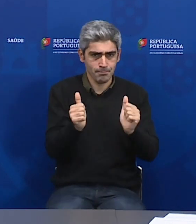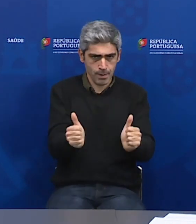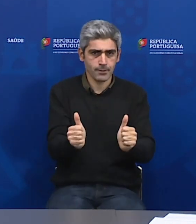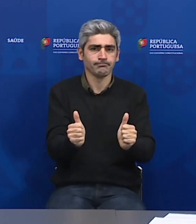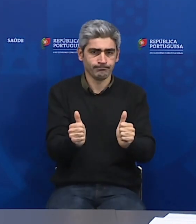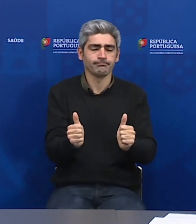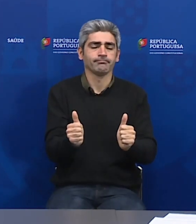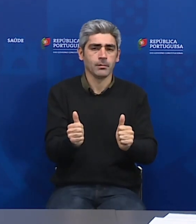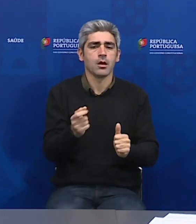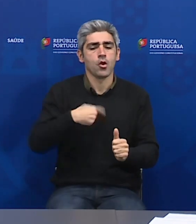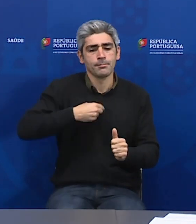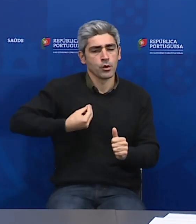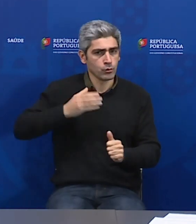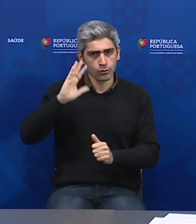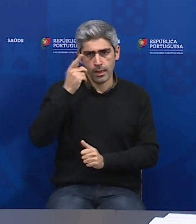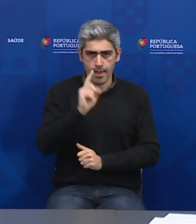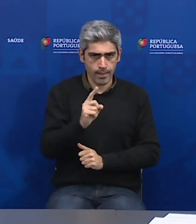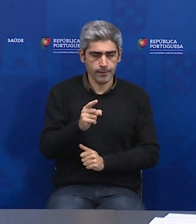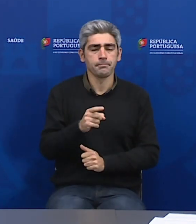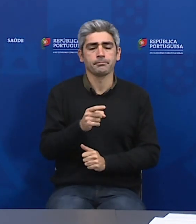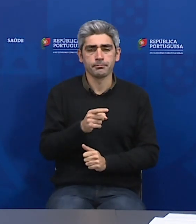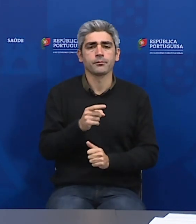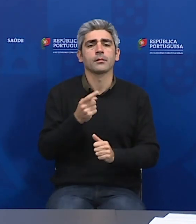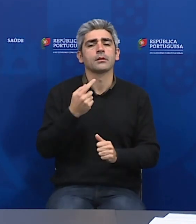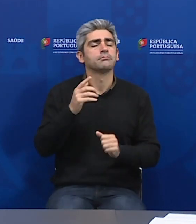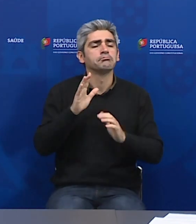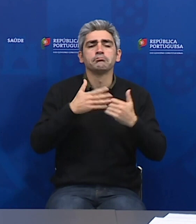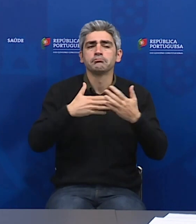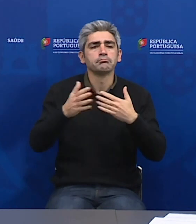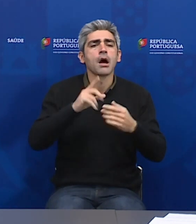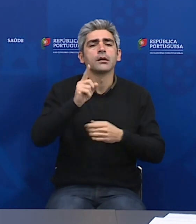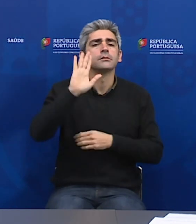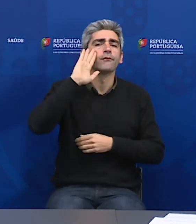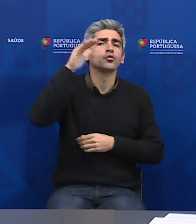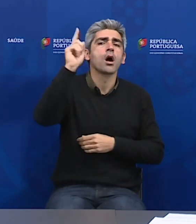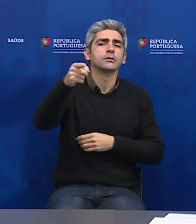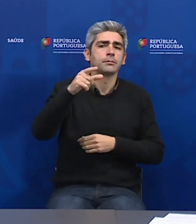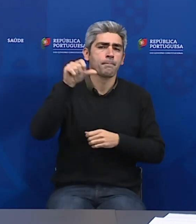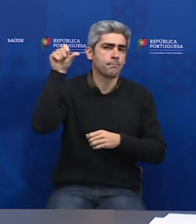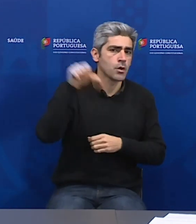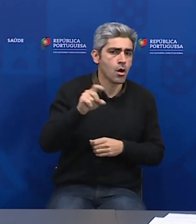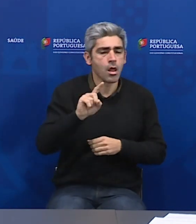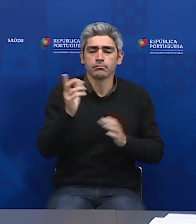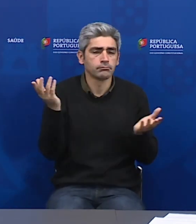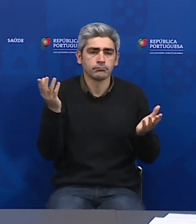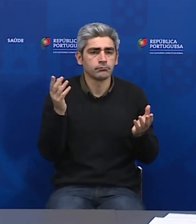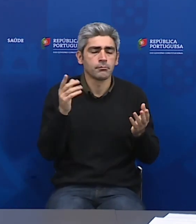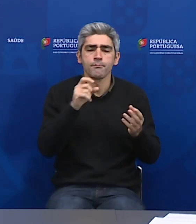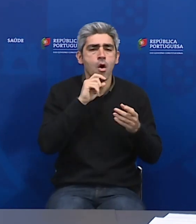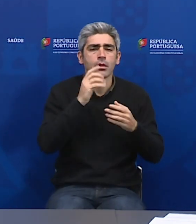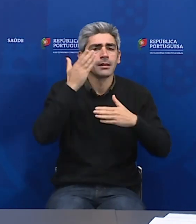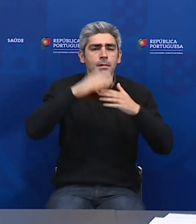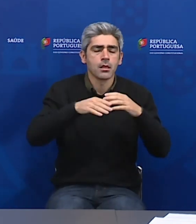nossa grande preocupação, independentemente dos cenários que se possam traçar, até porque os cenários, como sabe, são muito